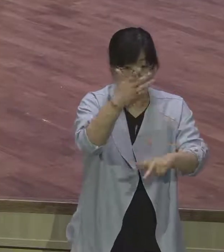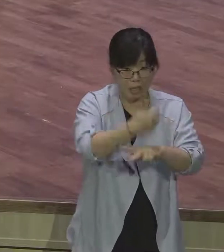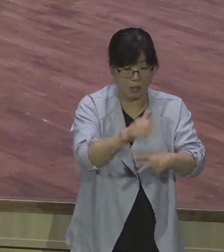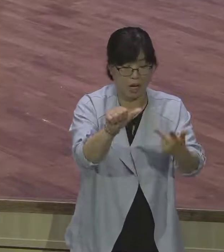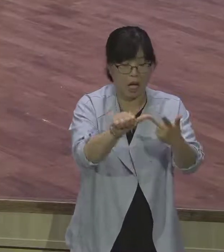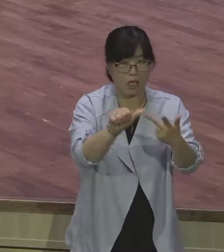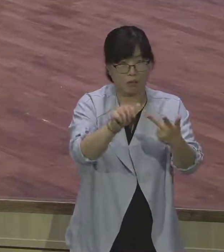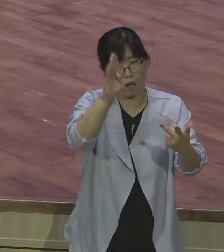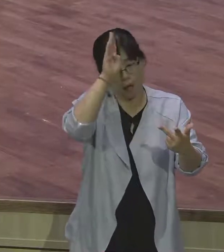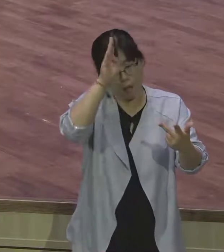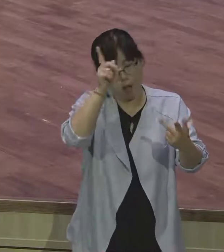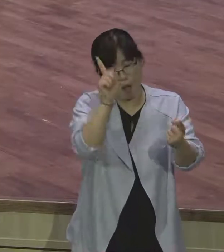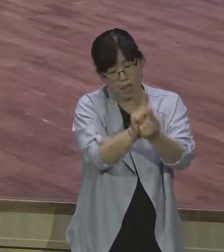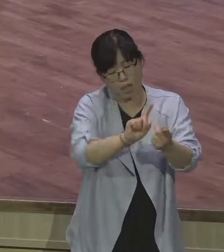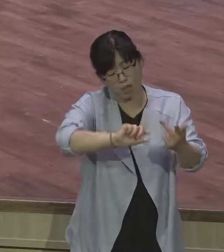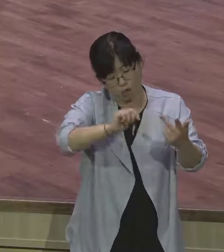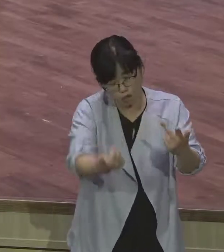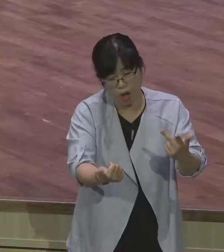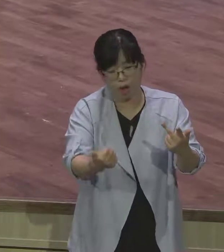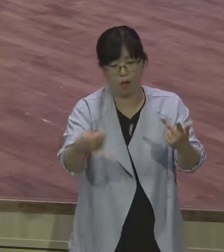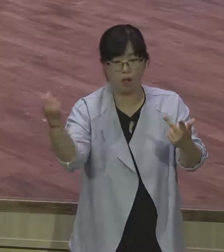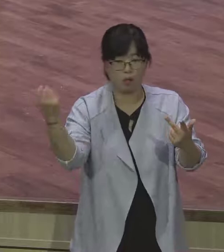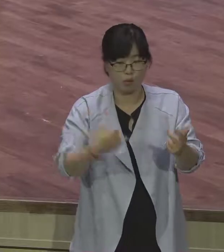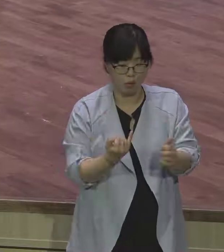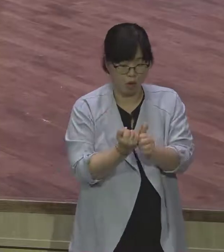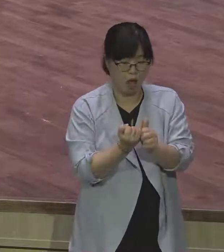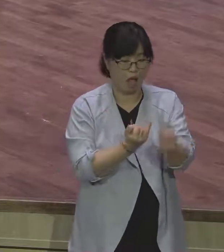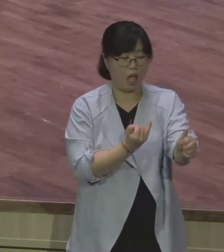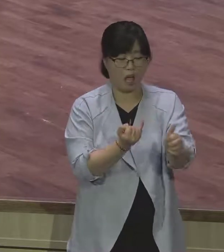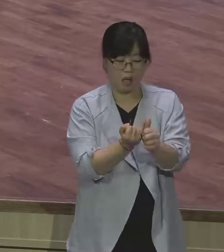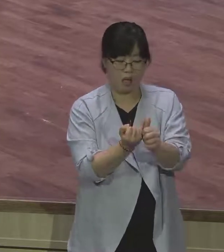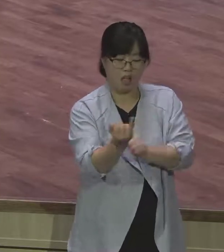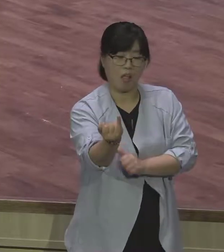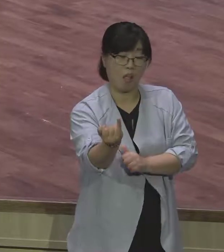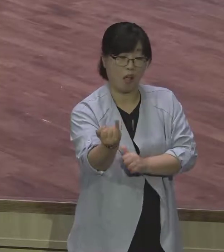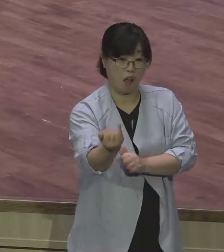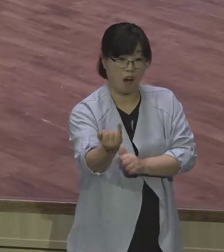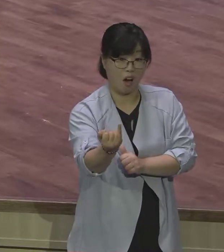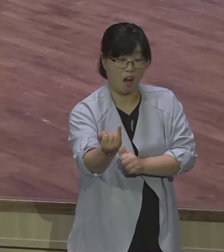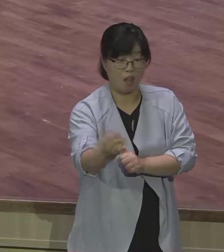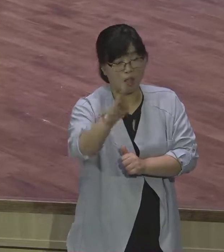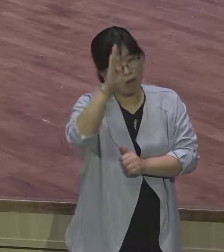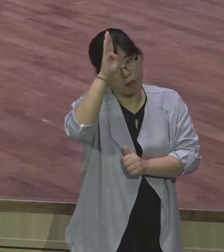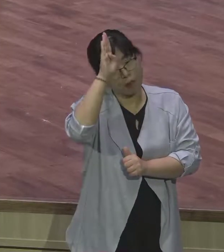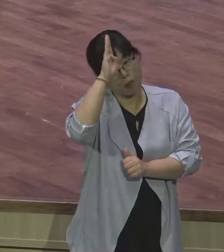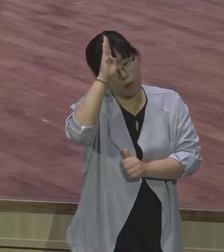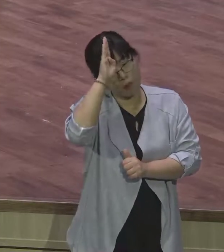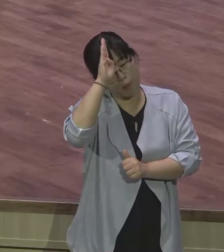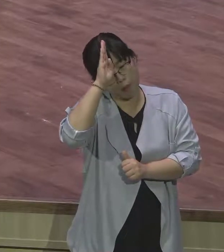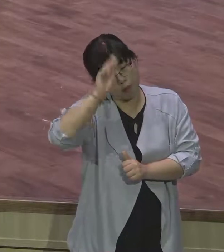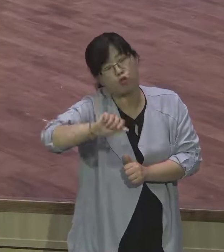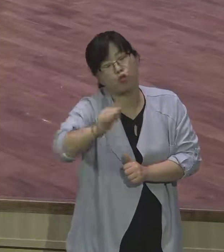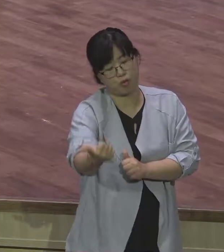아들 둘 딸 부인 다 중국 당에서 병으로 다 죽었어요 그런데